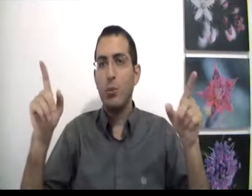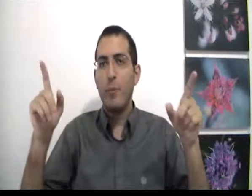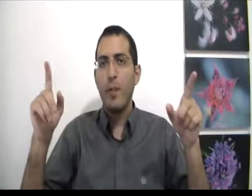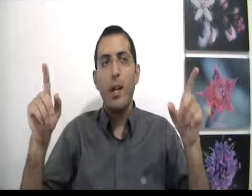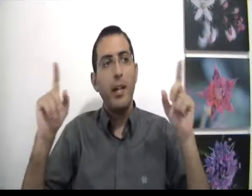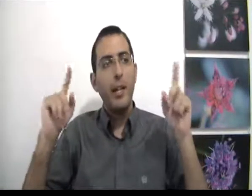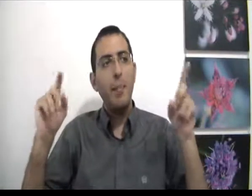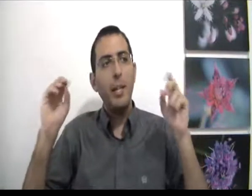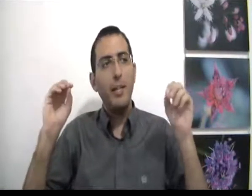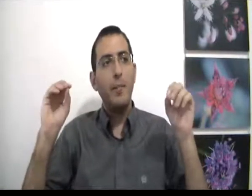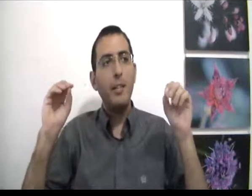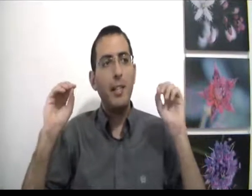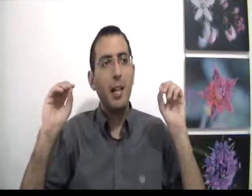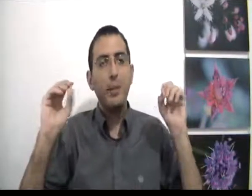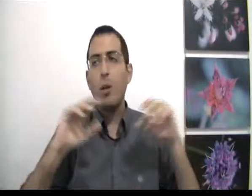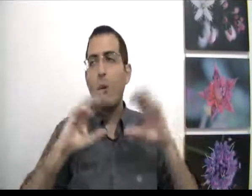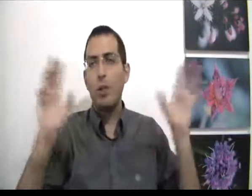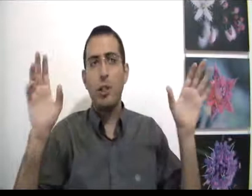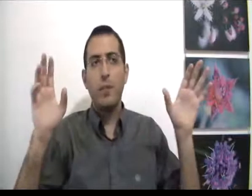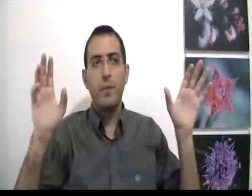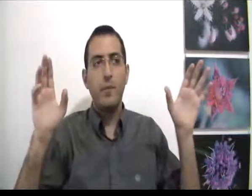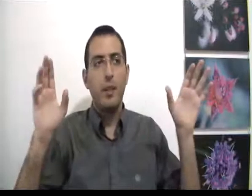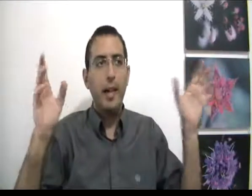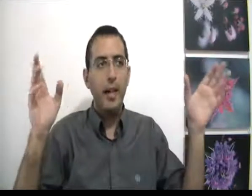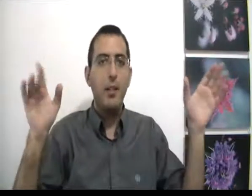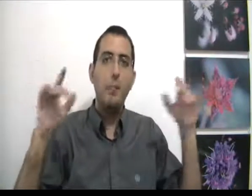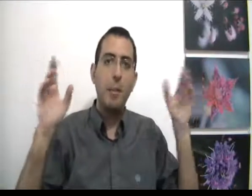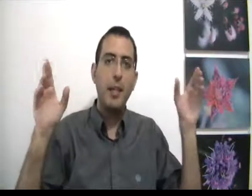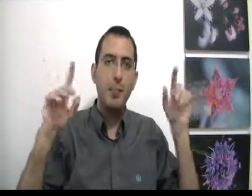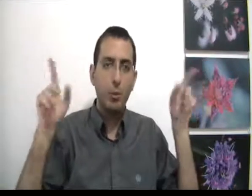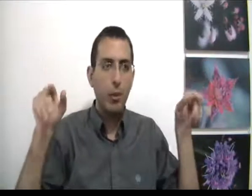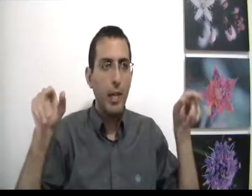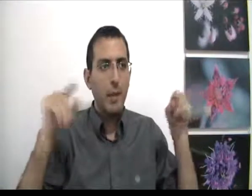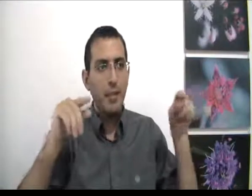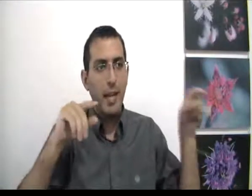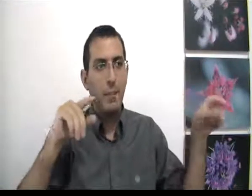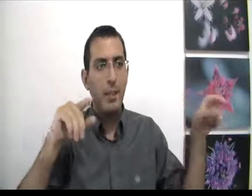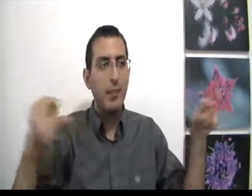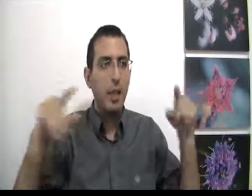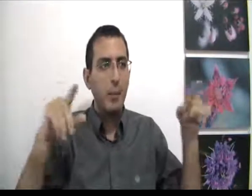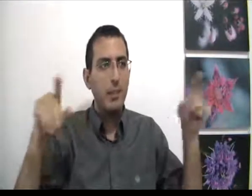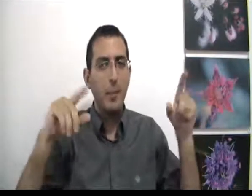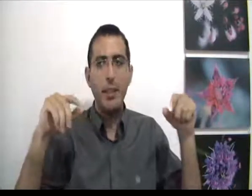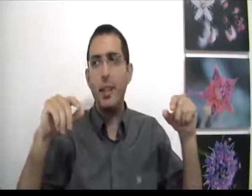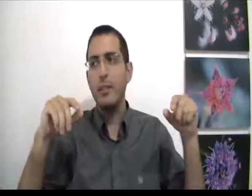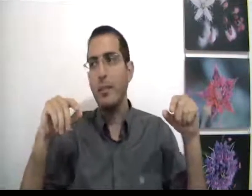אם בן אדם יצליח בצורה כלשהי איך במקרה בסוגריים על ידי האמת אם תחפש את האמת תגיע לזה